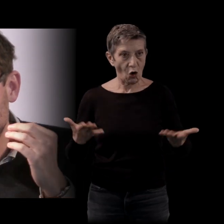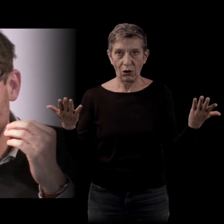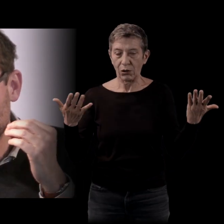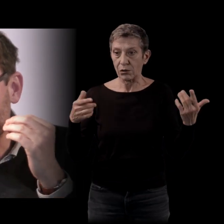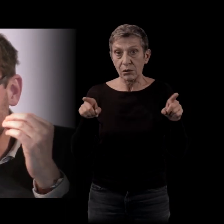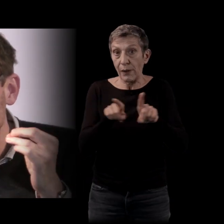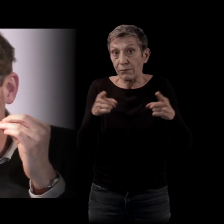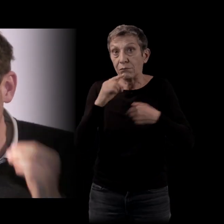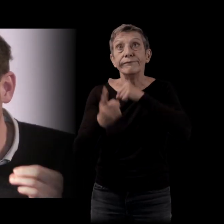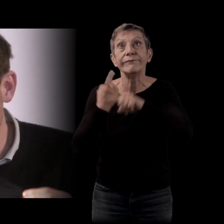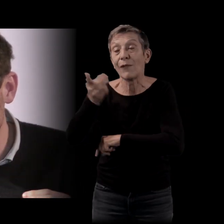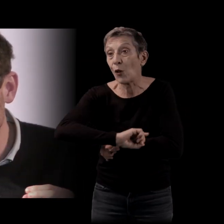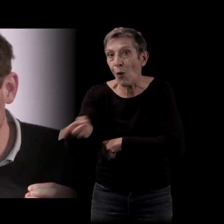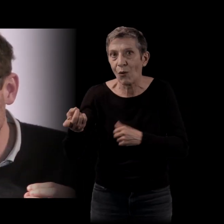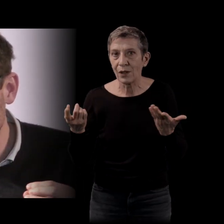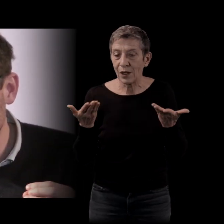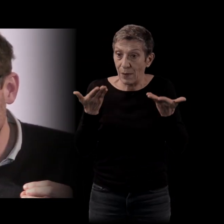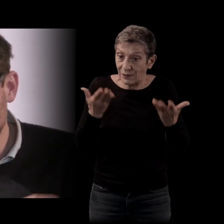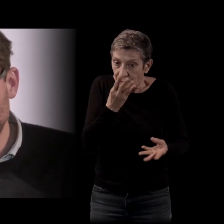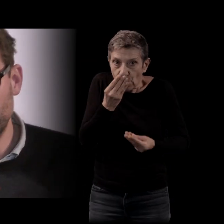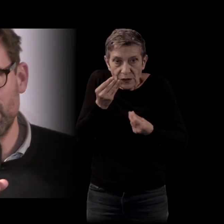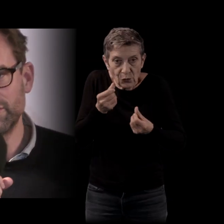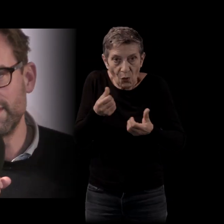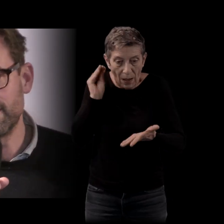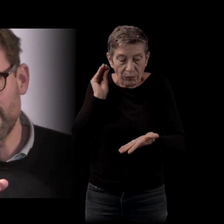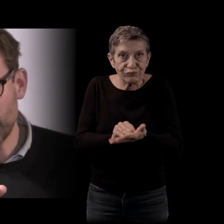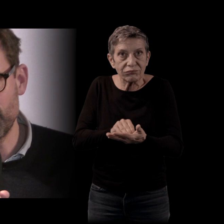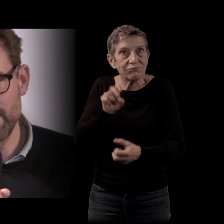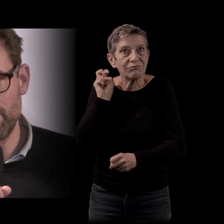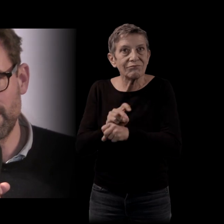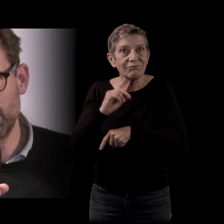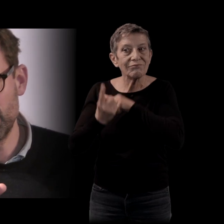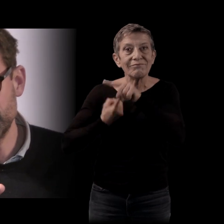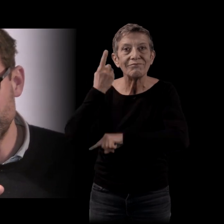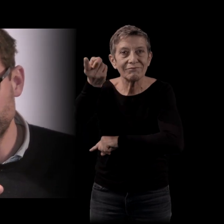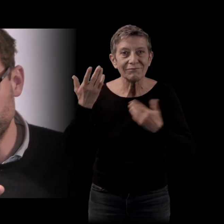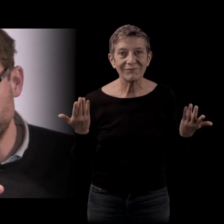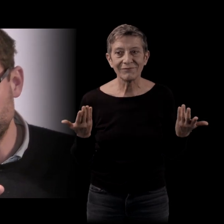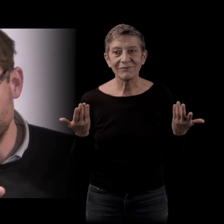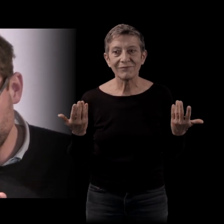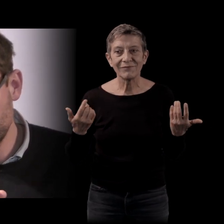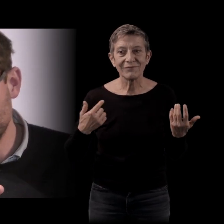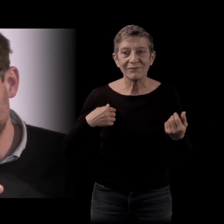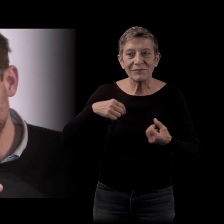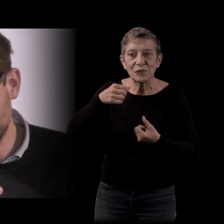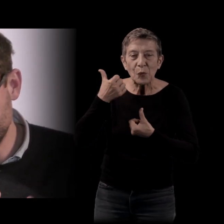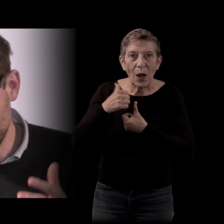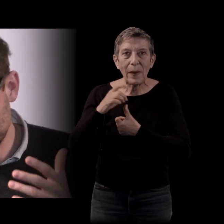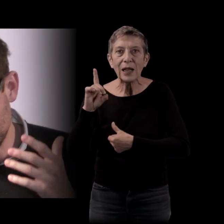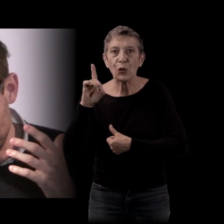se résistent au temps qui passe. J'avais été très frappé par l'abbé Cédère de Gilles Deleuze où il explique ce que c'est qu'un